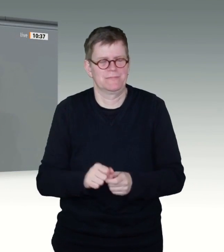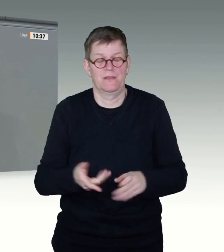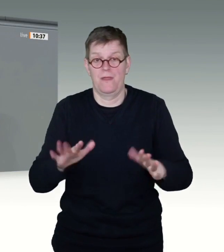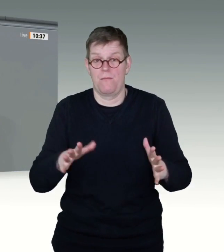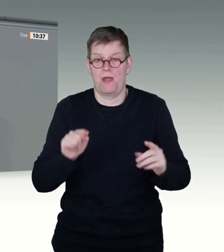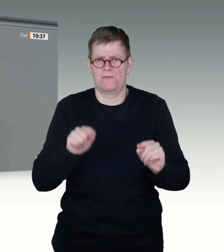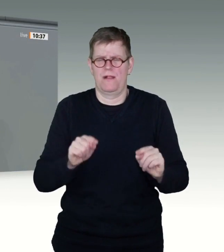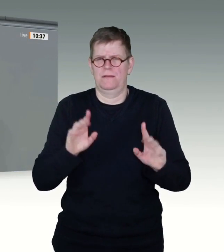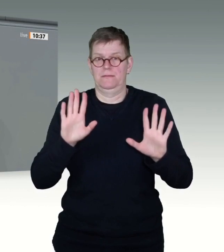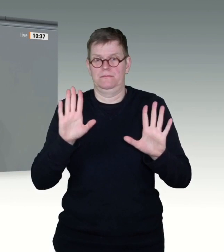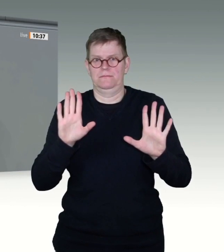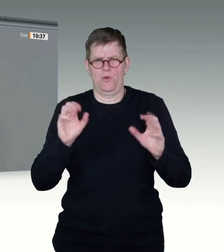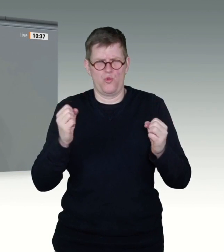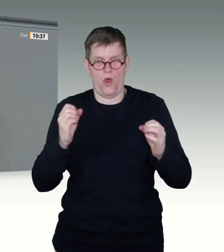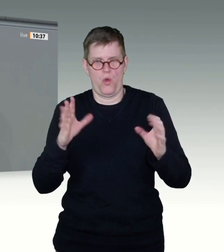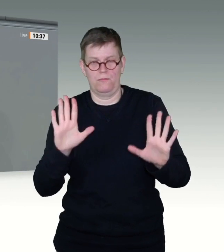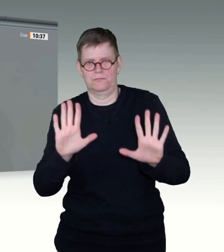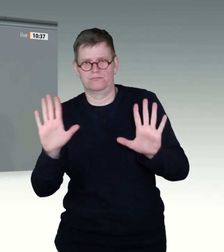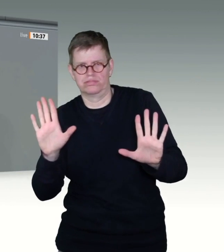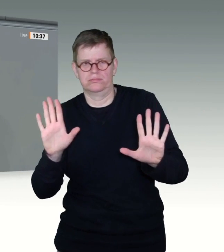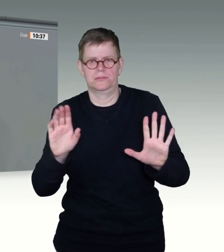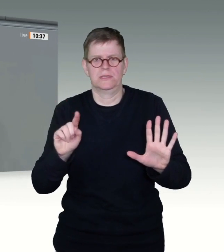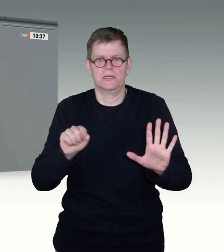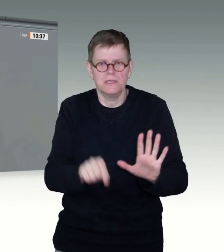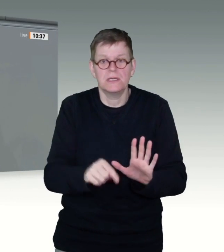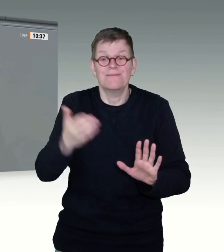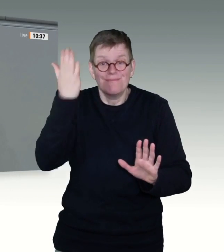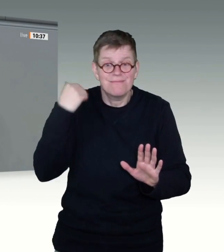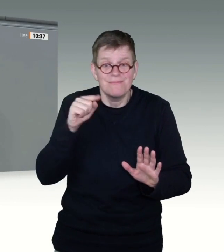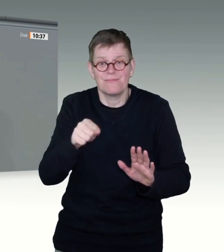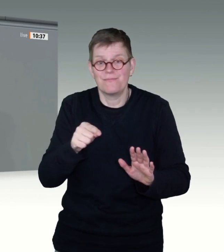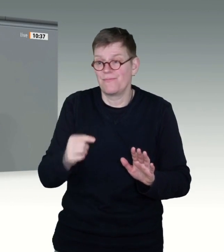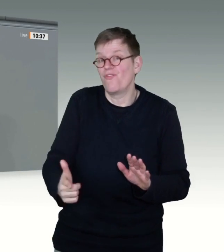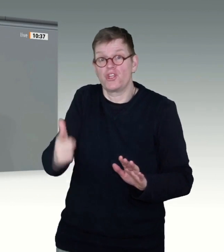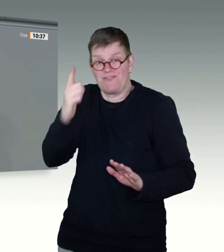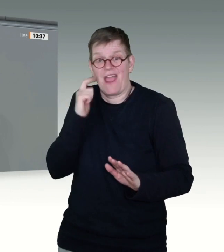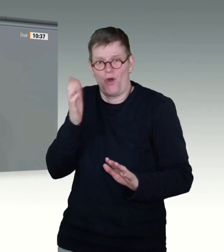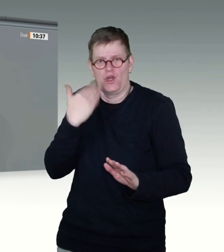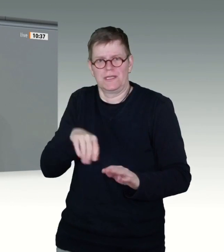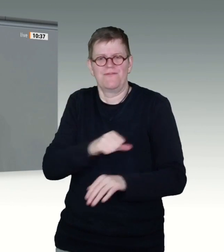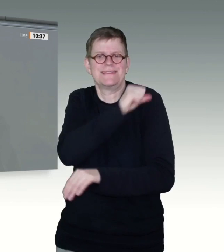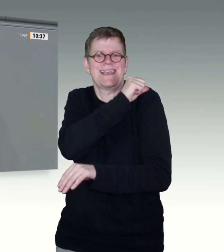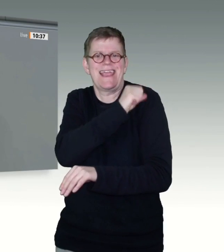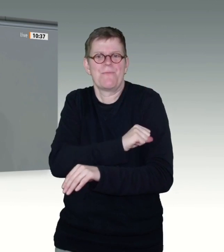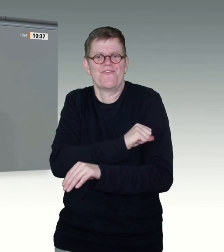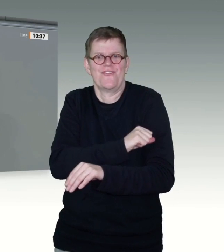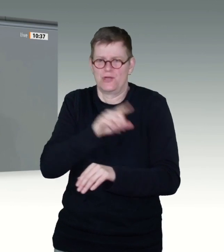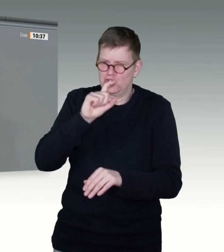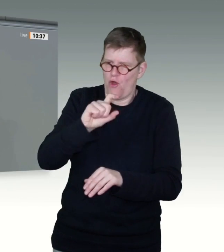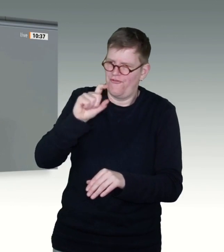Knappheit an Impfstoff ist innerhalb von zwei Wochen ein Überfluss an Impfstoff geworden. Stand gestern sind in